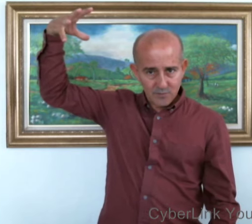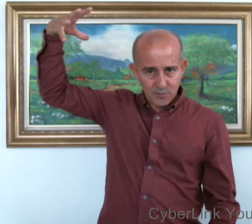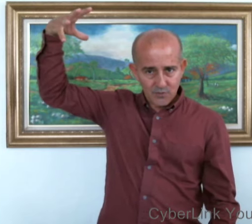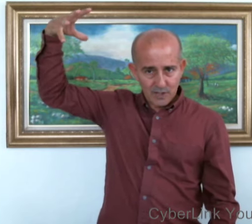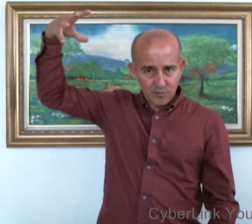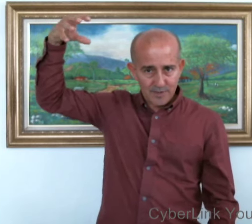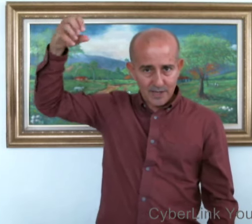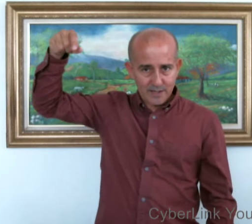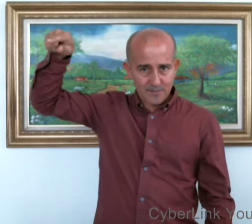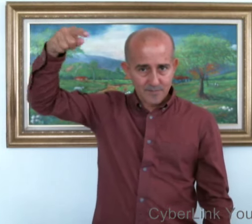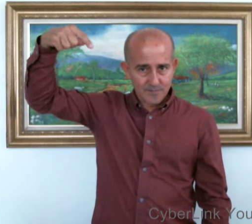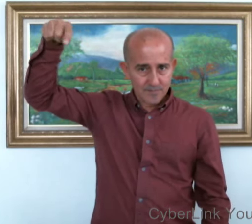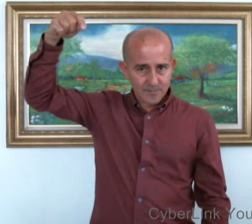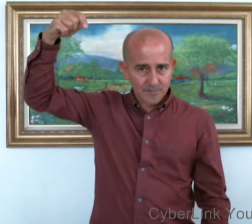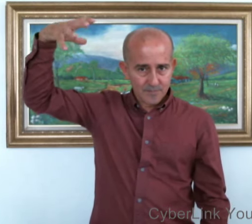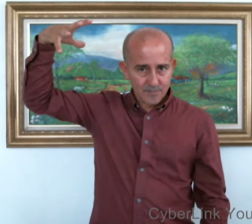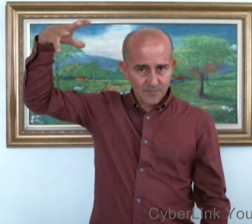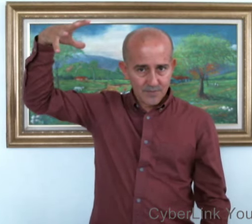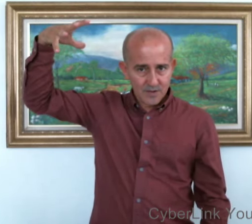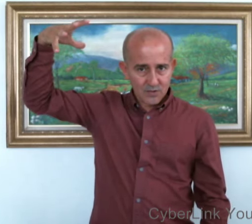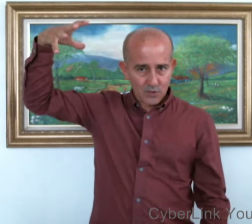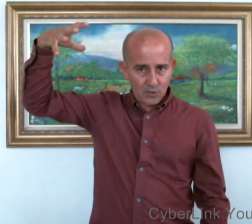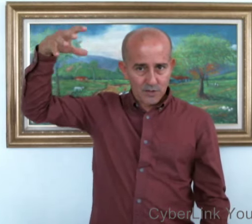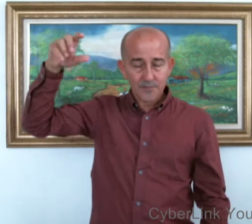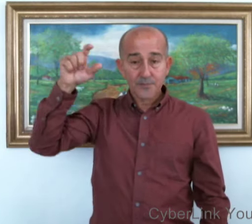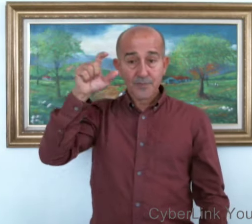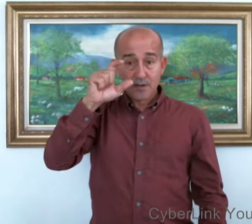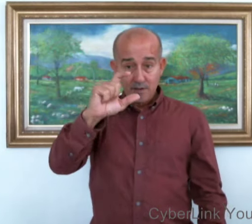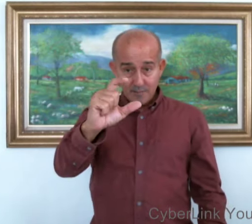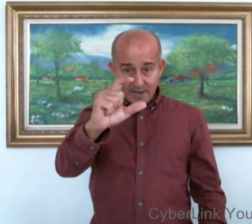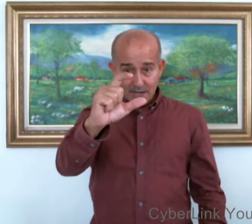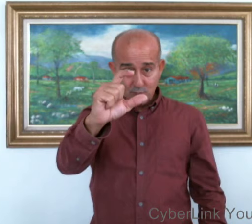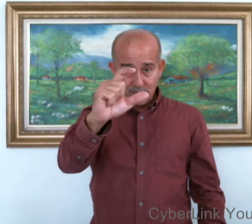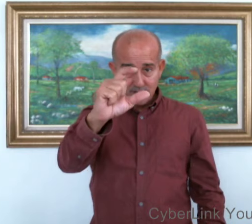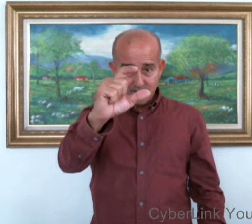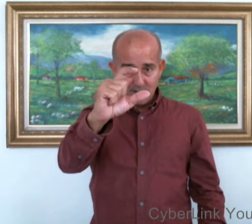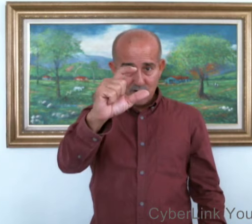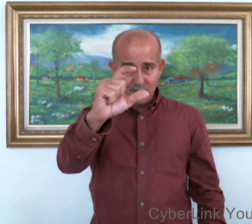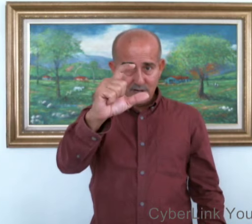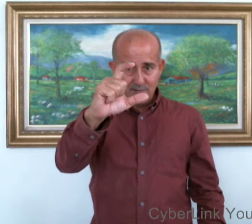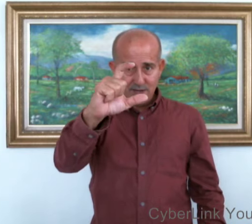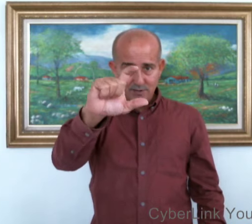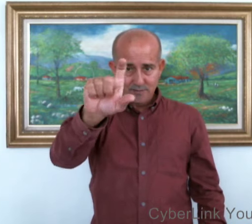como si alumbrara. Sol. Para luna. Vamos a poner la mano.